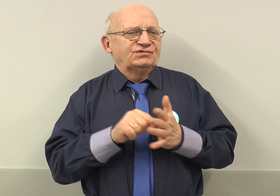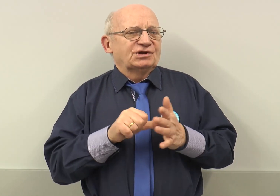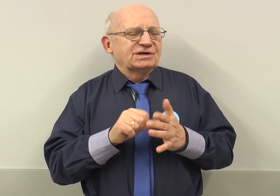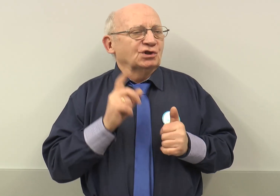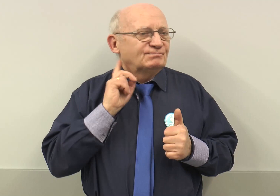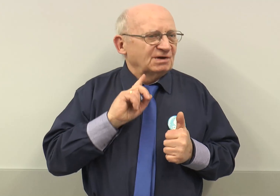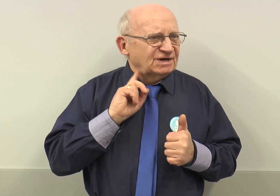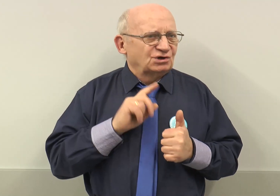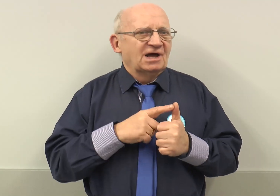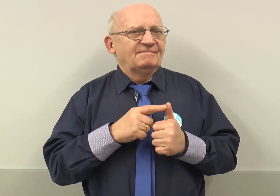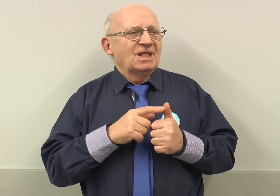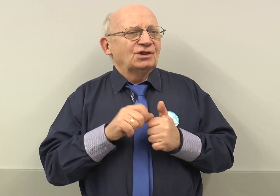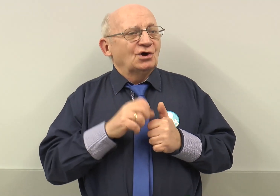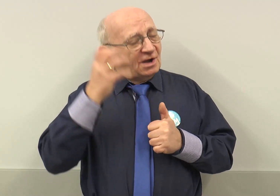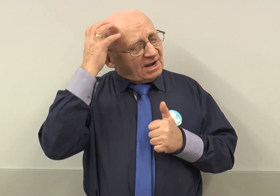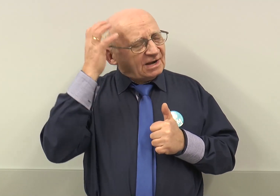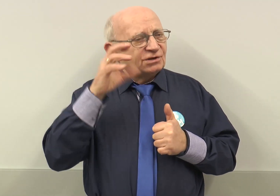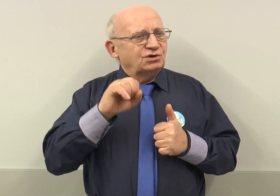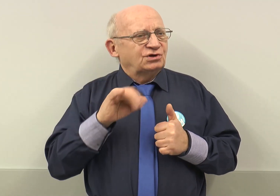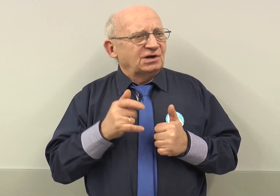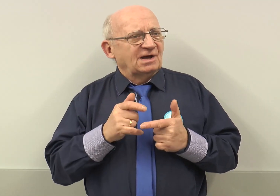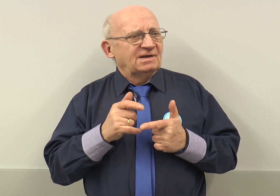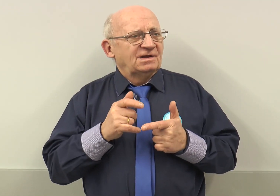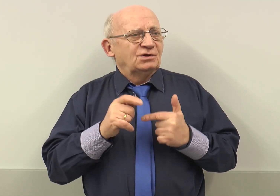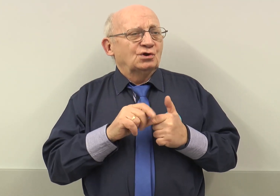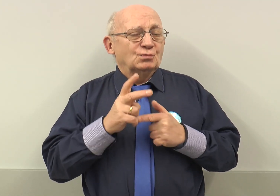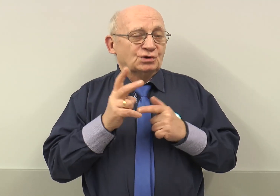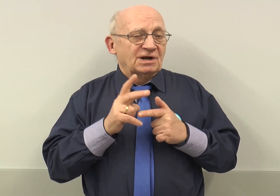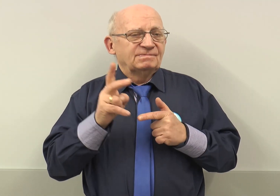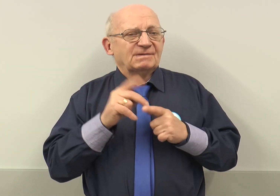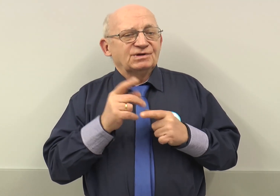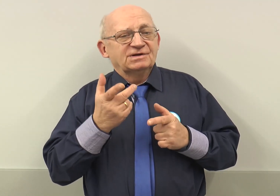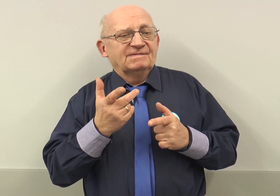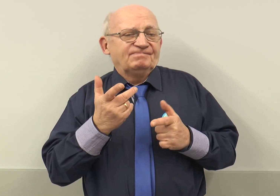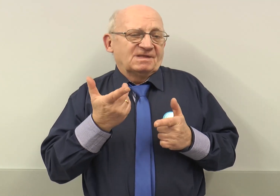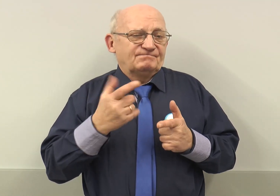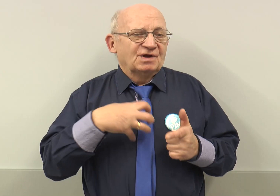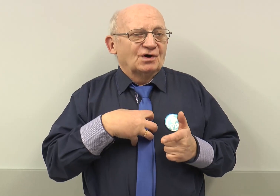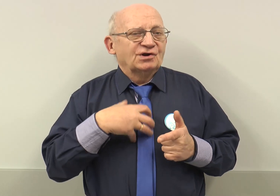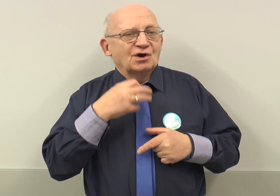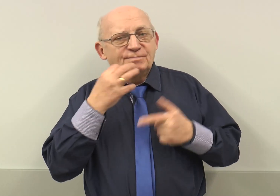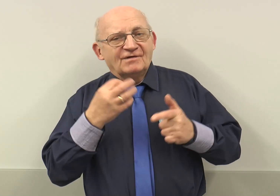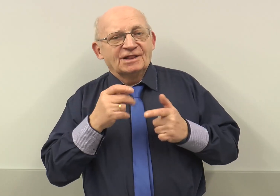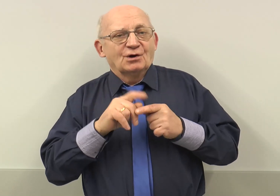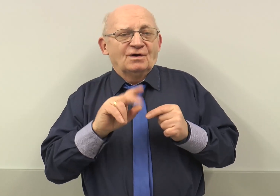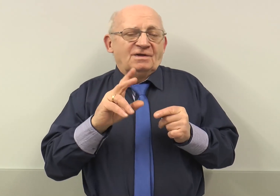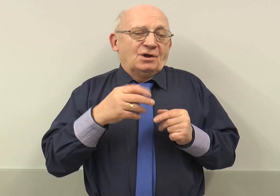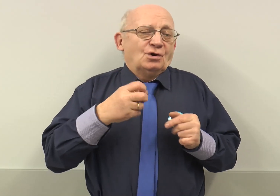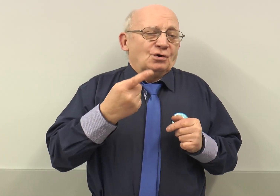wszystko do Przemyśla, do Kraczycina, do Murzen, tam gdzie przewodnik opowiadał o